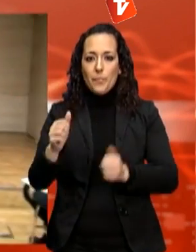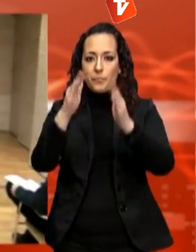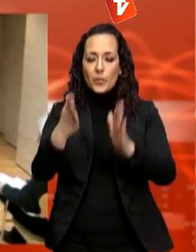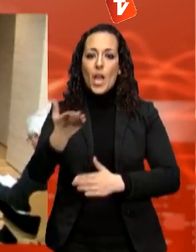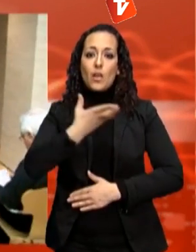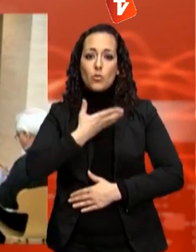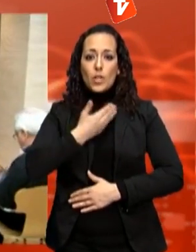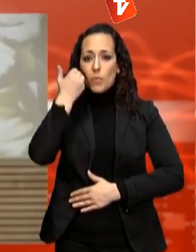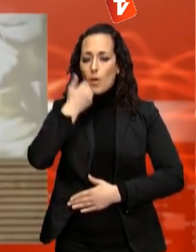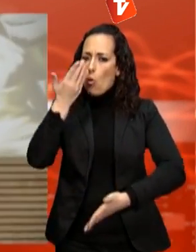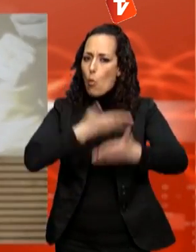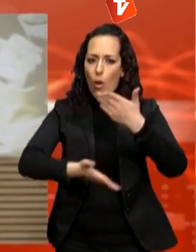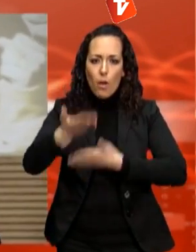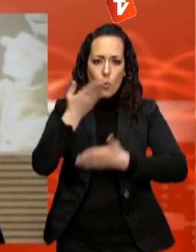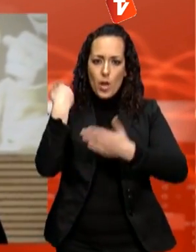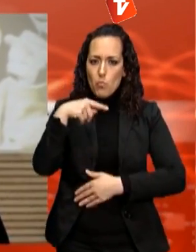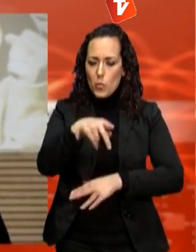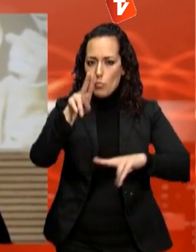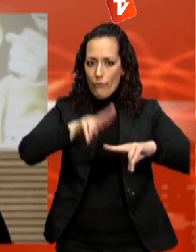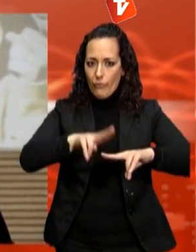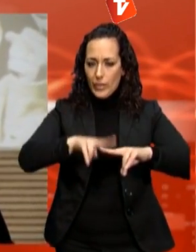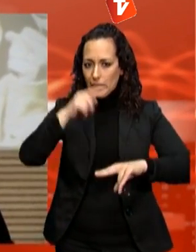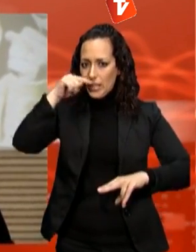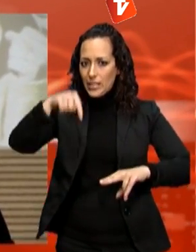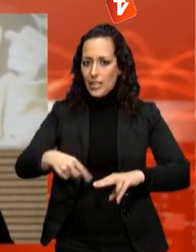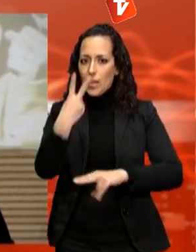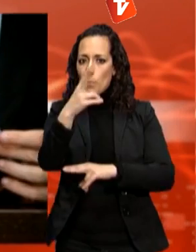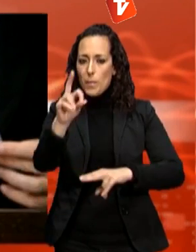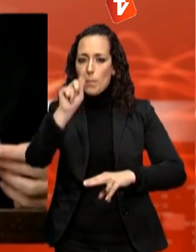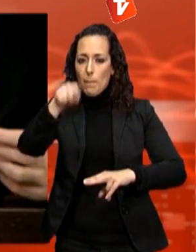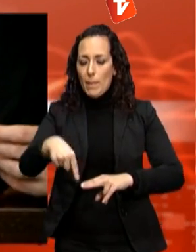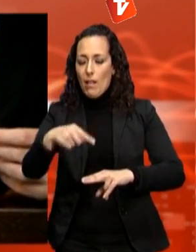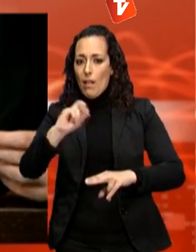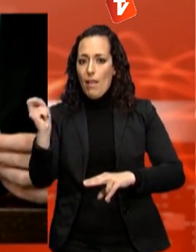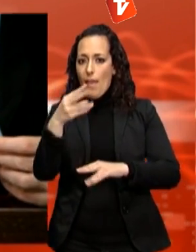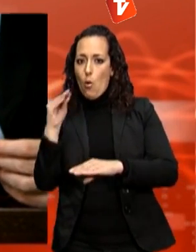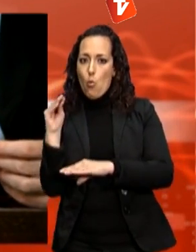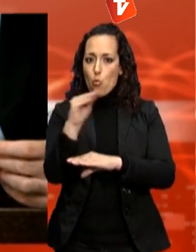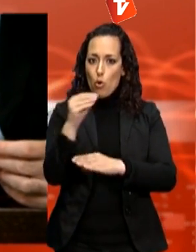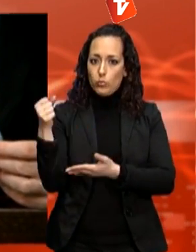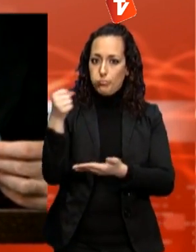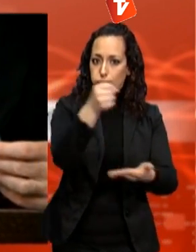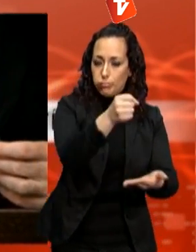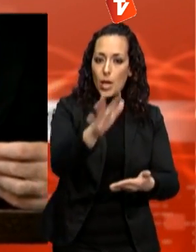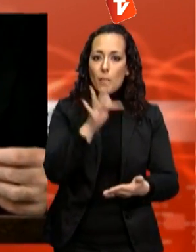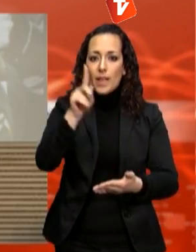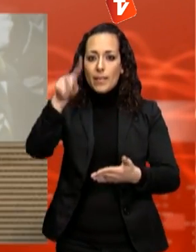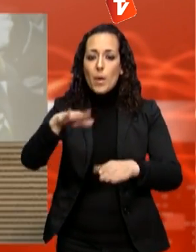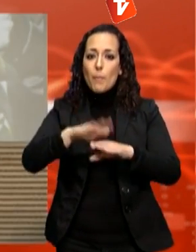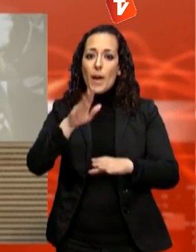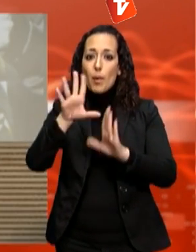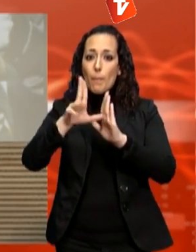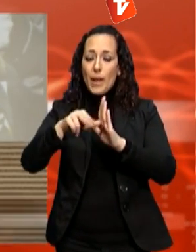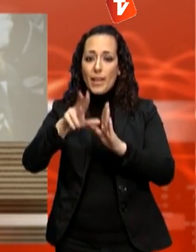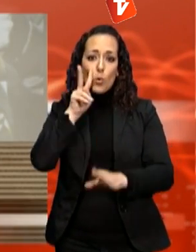col·labora una vegada més amb el festival. Aquest any aporta 20.000 euros i la cessió del cinema a Catalunya i el teatre principal per al passi de les pel·lícules. El